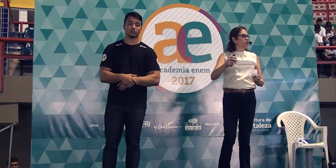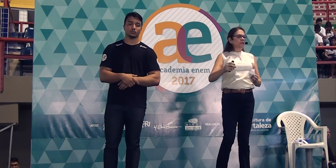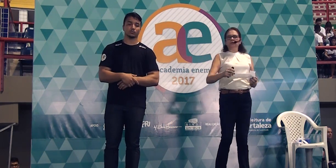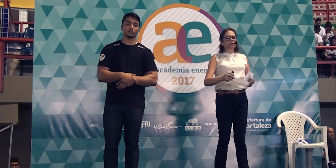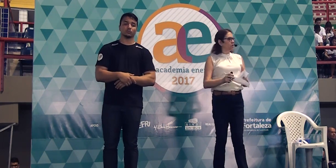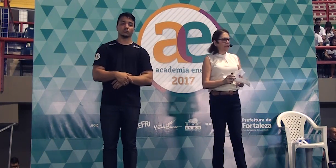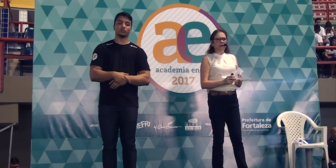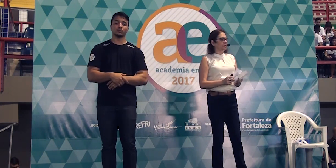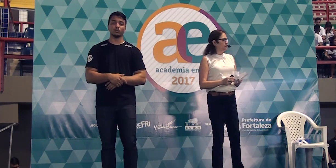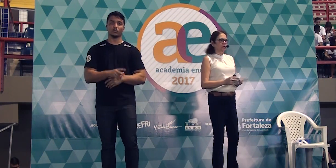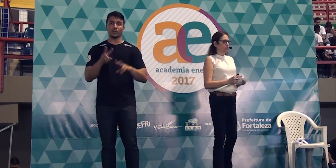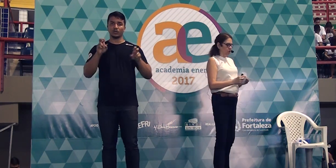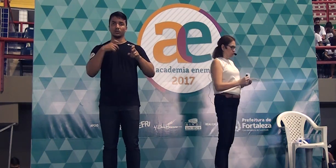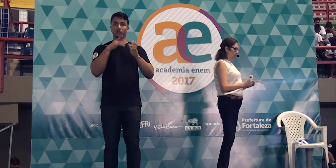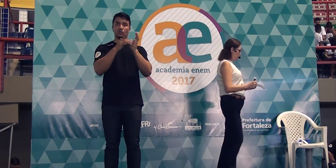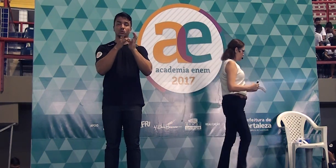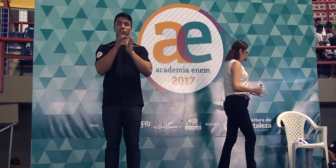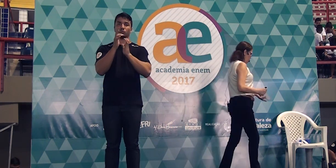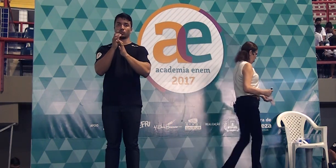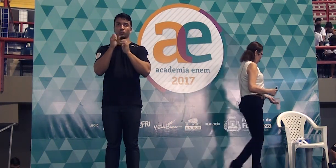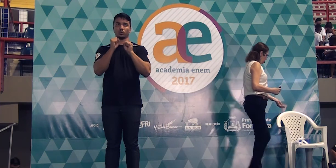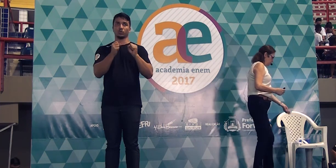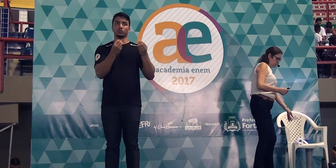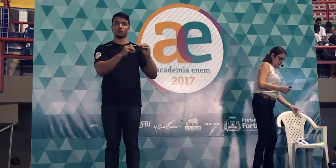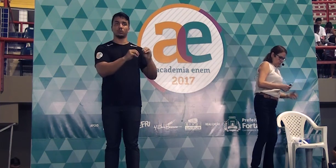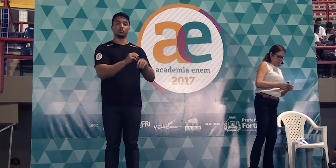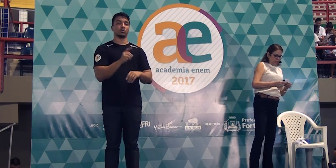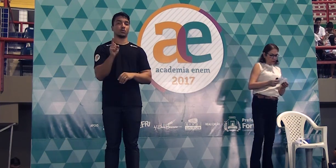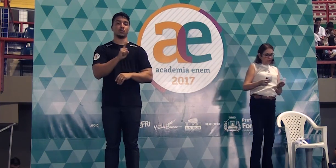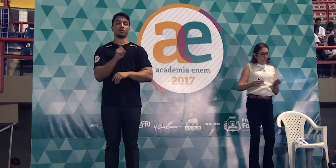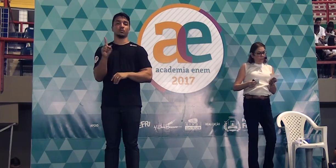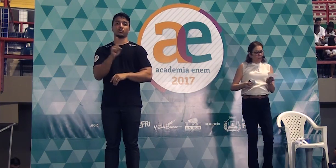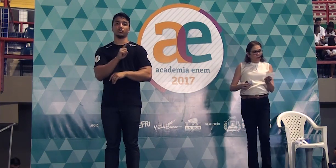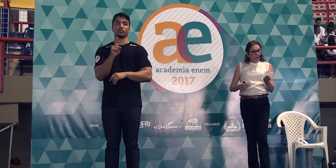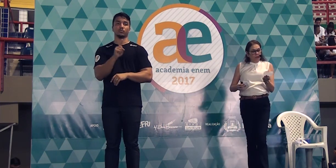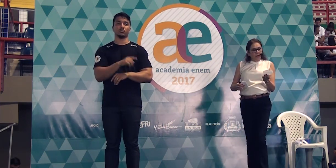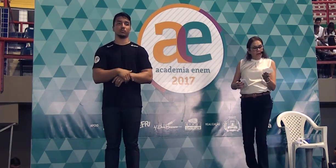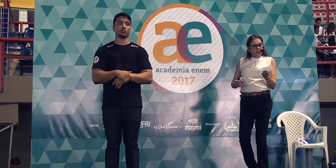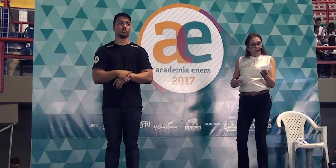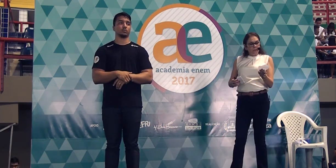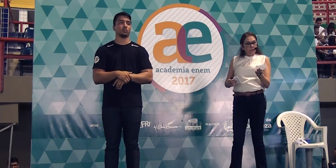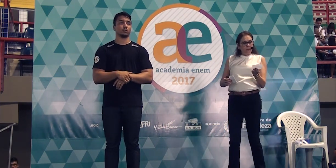a citação de Jesus na redação de jeito nenhum pode não